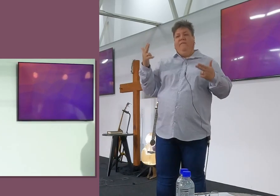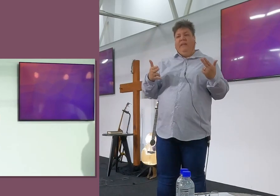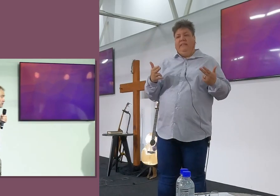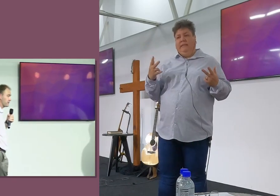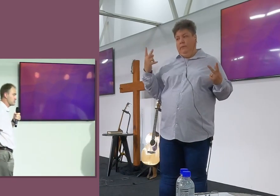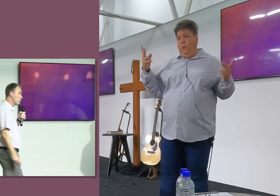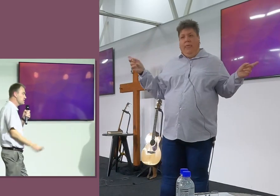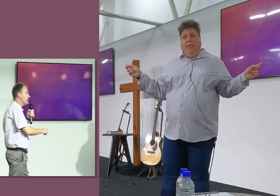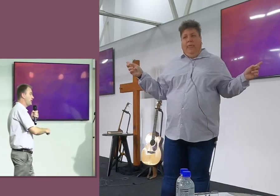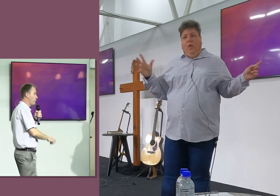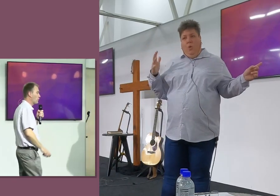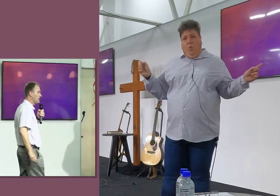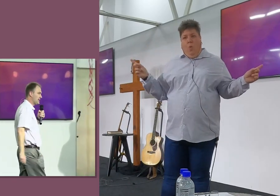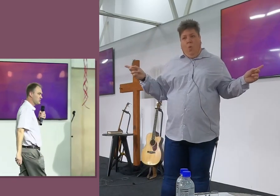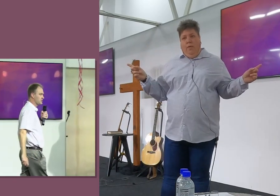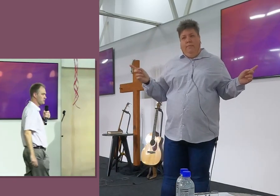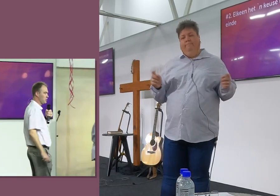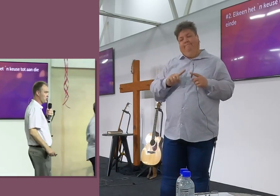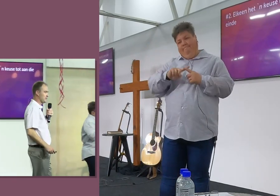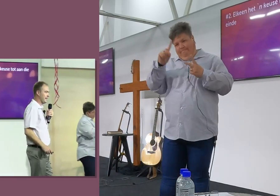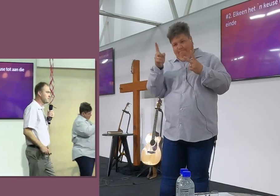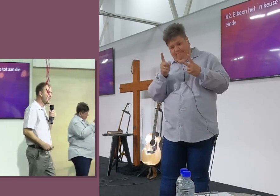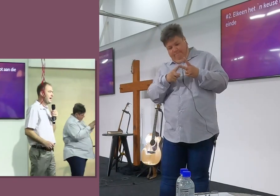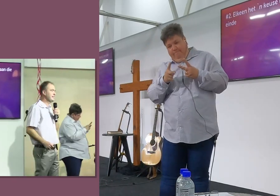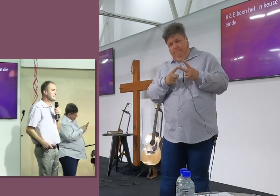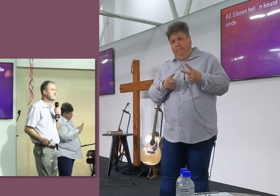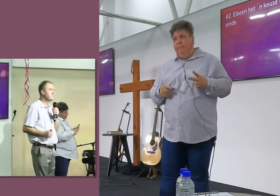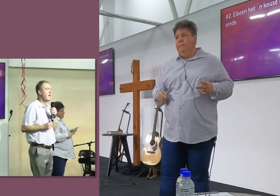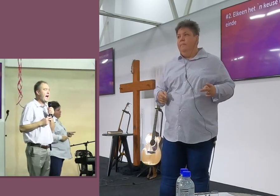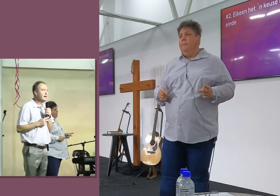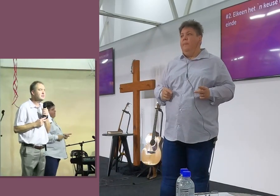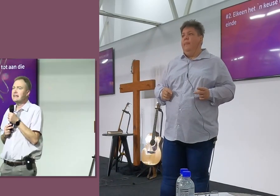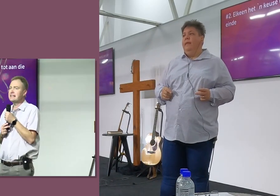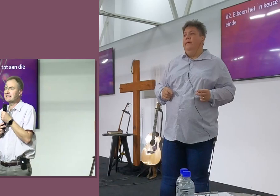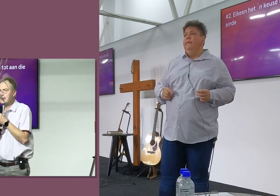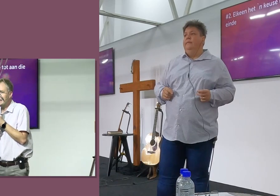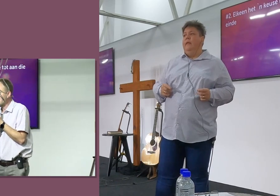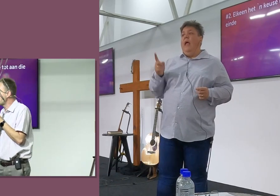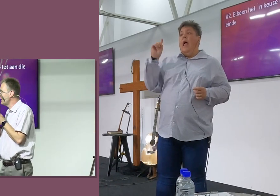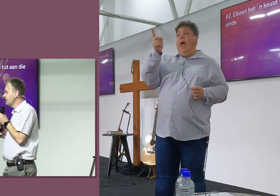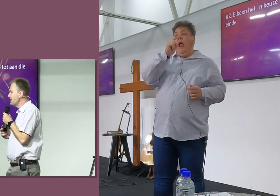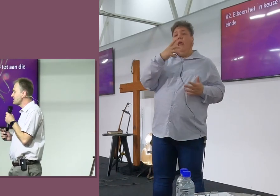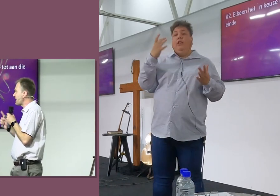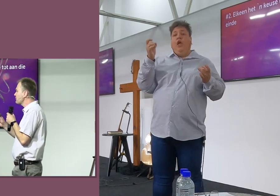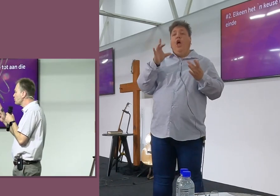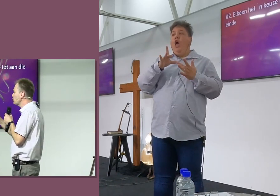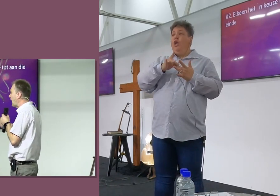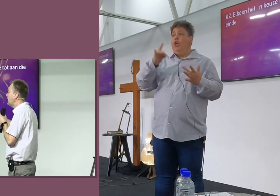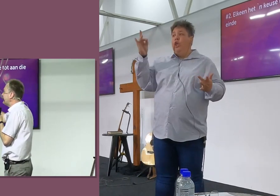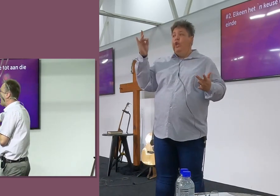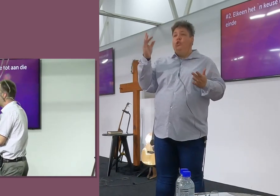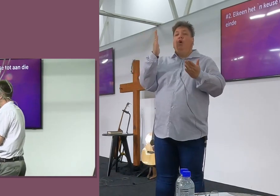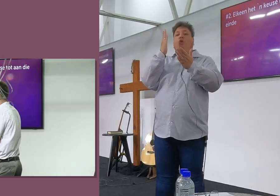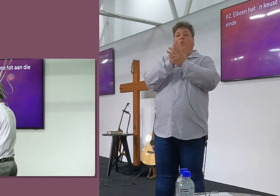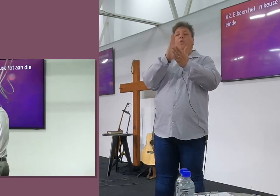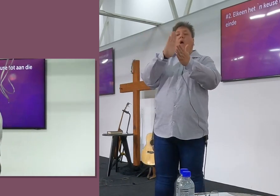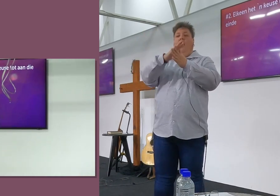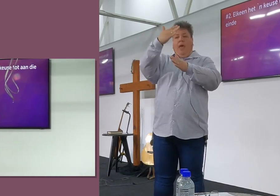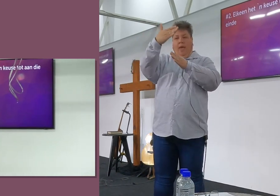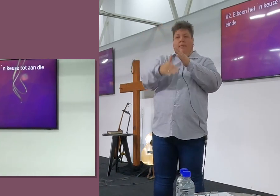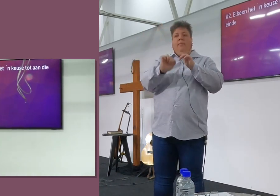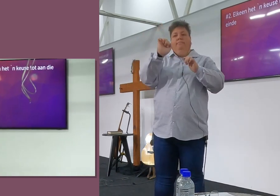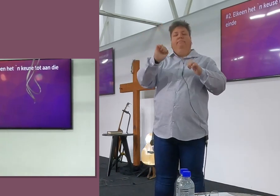die probleem met 2 rovers, So kom ons gaan na die volgende lees toe, Wat ons vir oogend leer, En dit is, Elke nette kese, Selfs tot aan die einde,